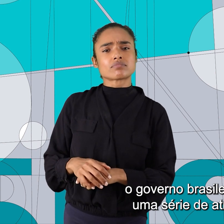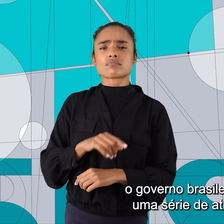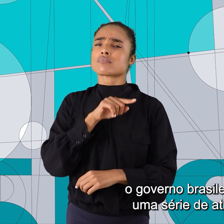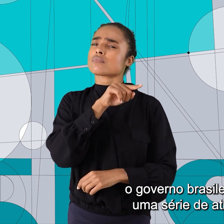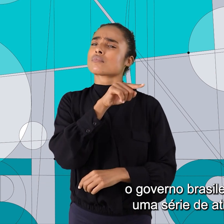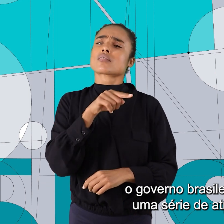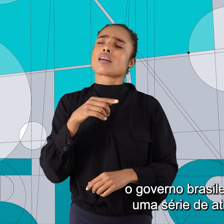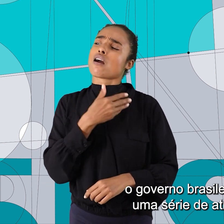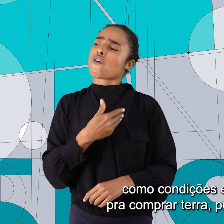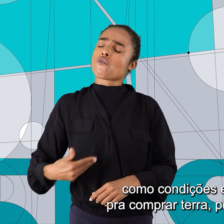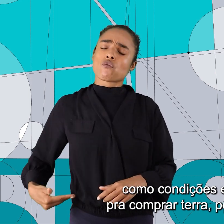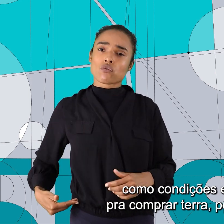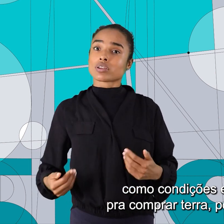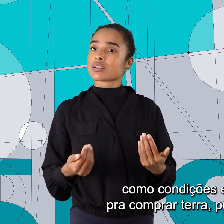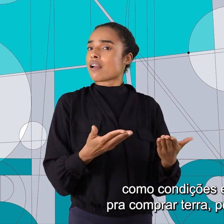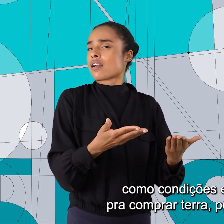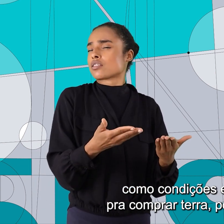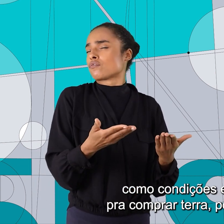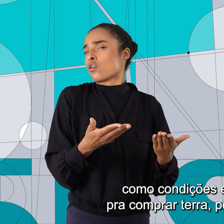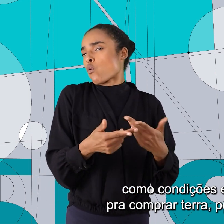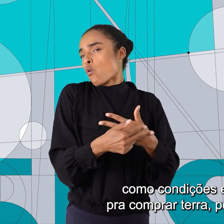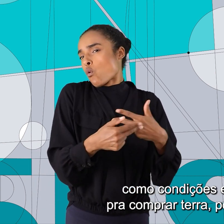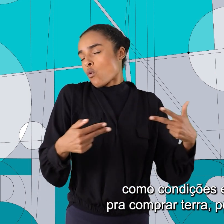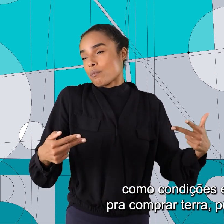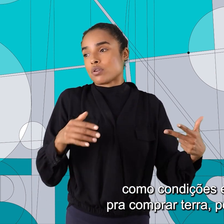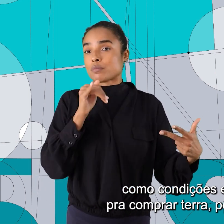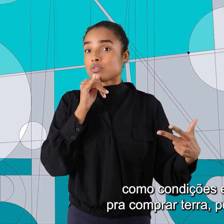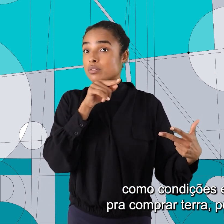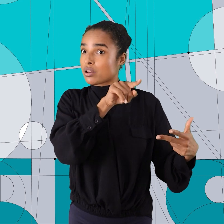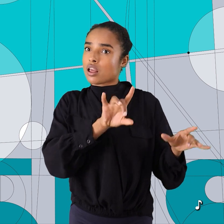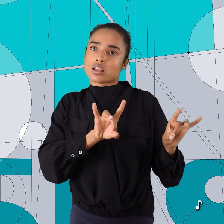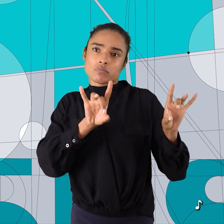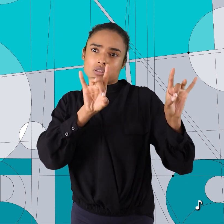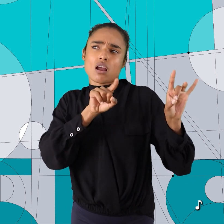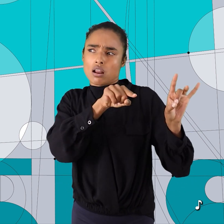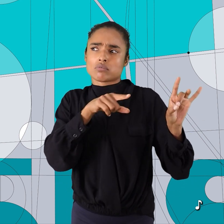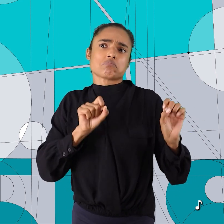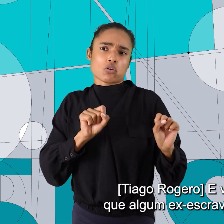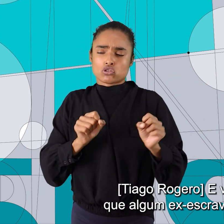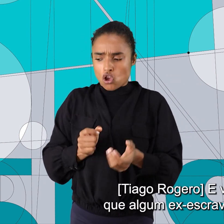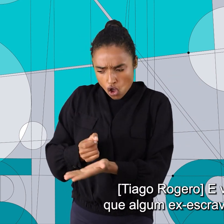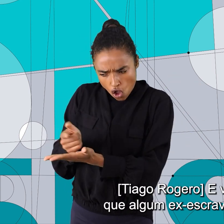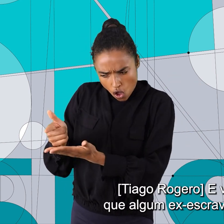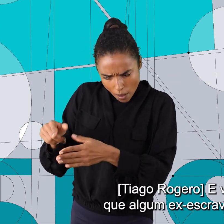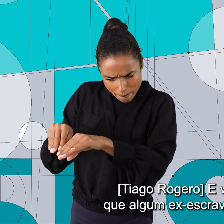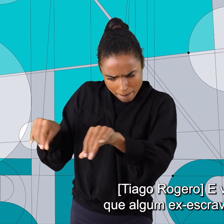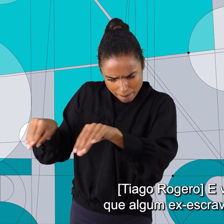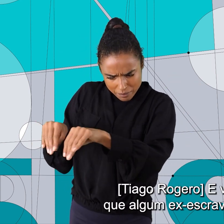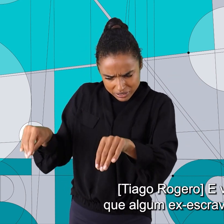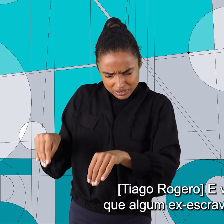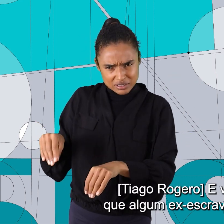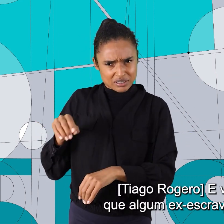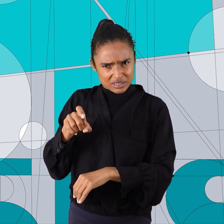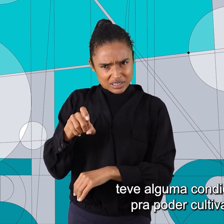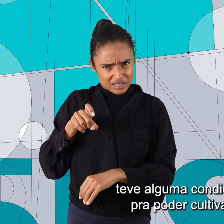uma série de atrativos, como condições especiais para comprar terra, por exemplo. E você acha que algum ex